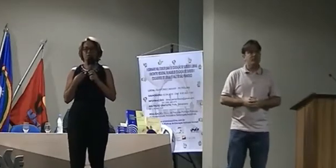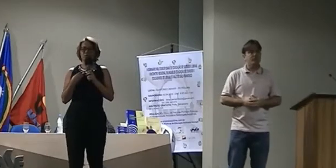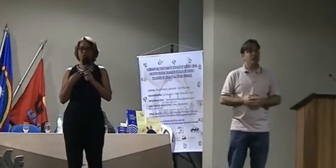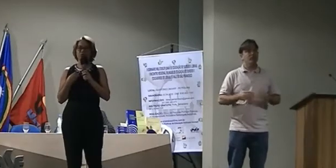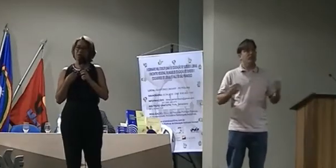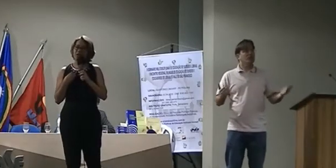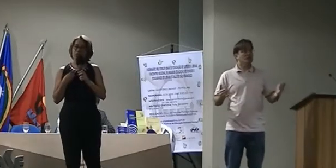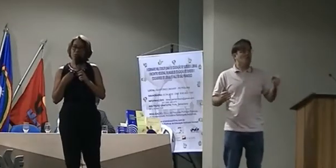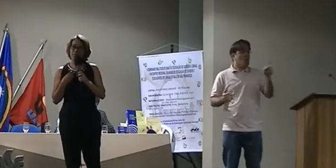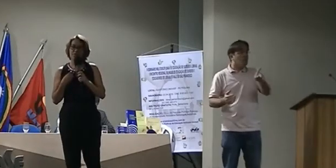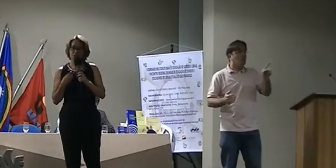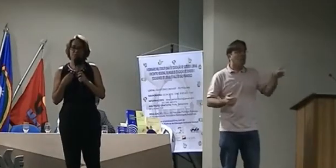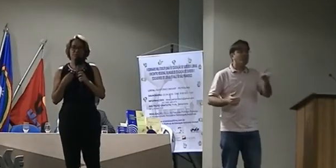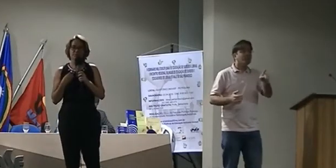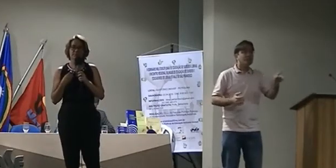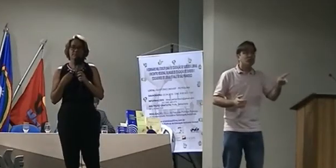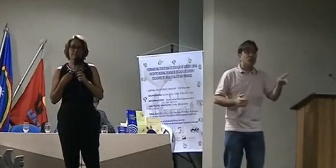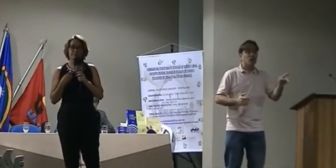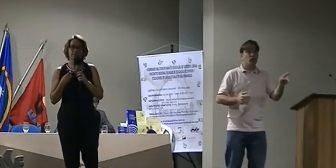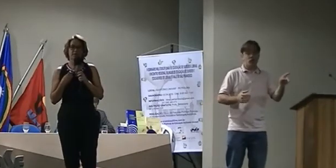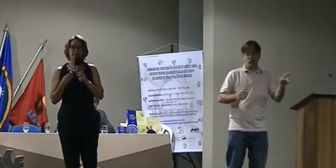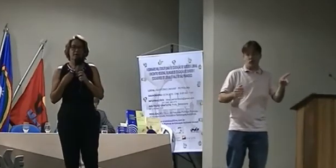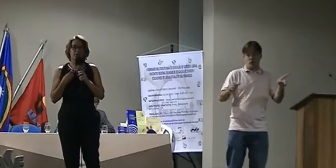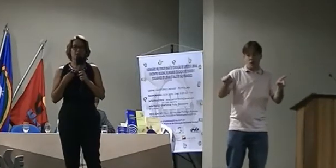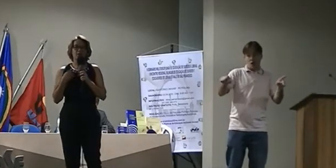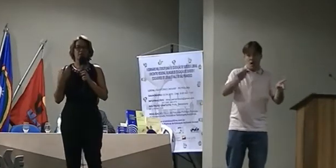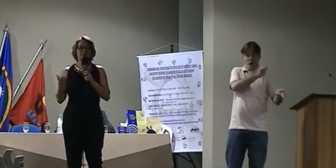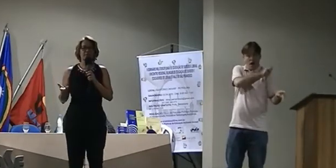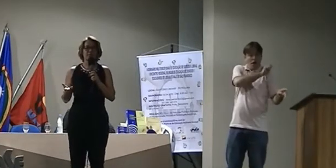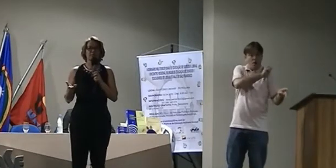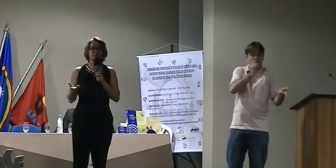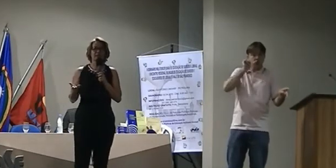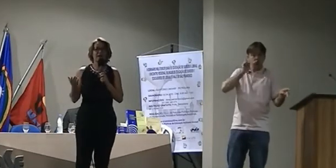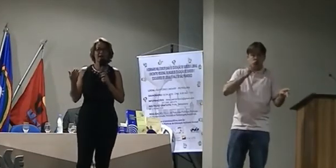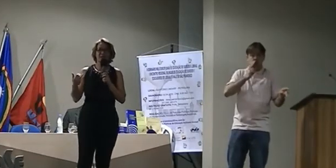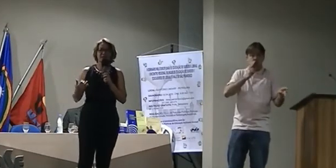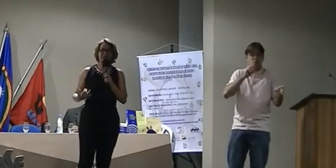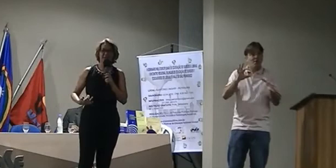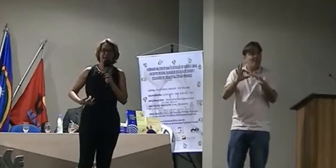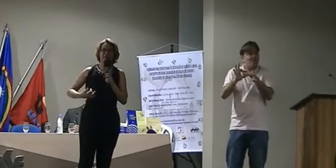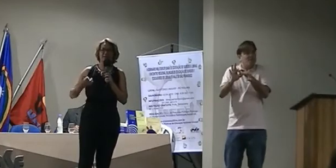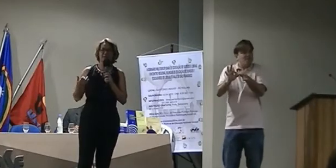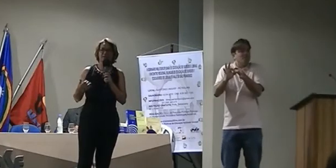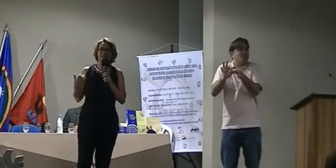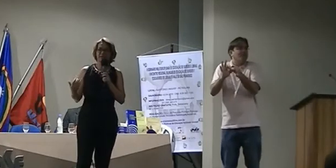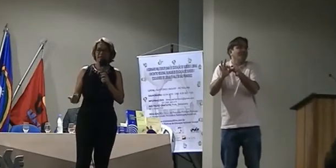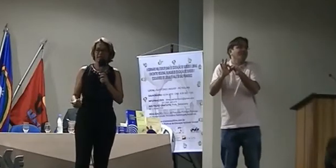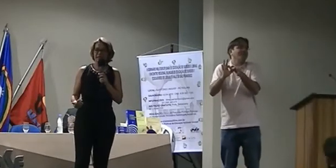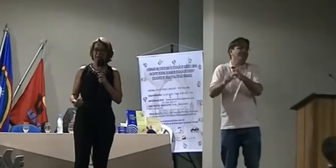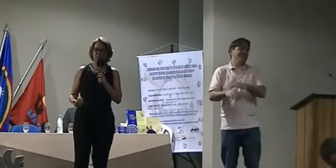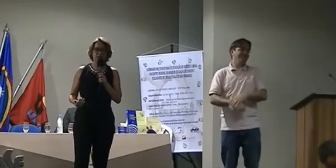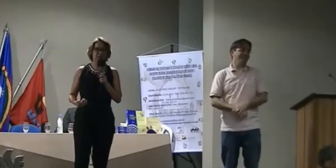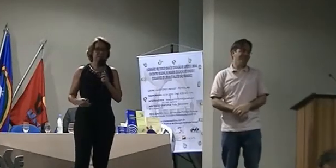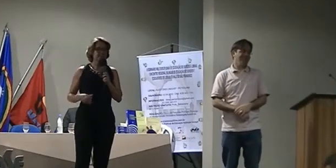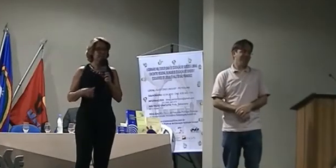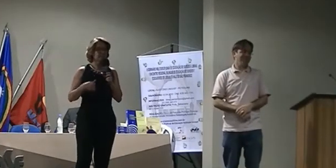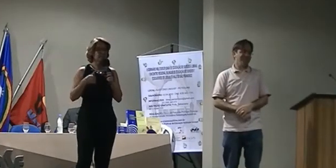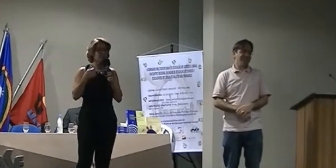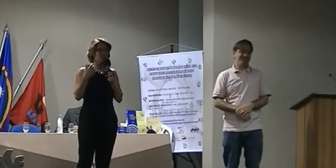surdo fica comprometido. Porque nós sabemos que a afetividade dentro da sala de aula, o